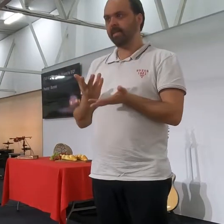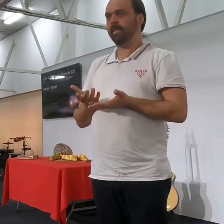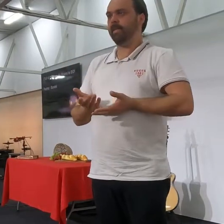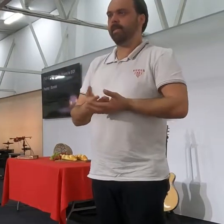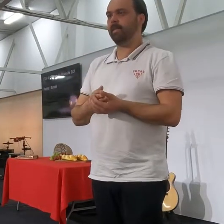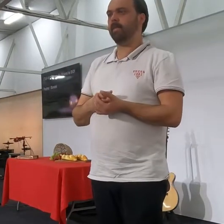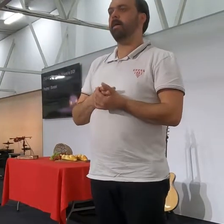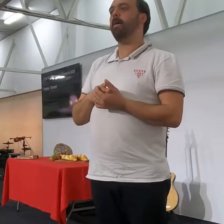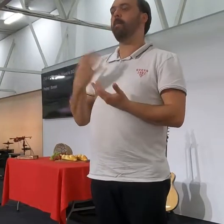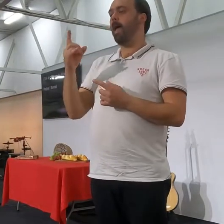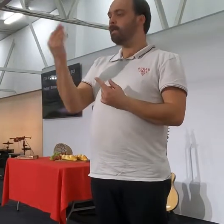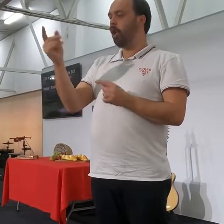sing dit oor, wie van jy,